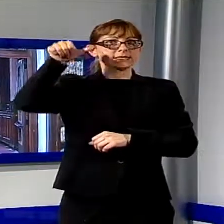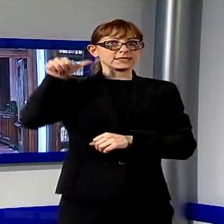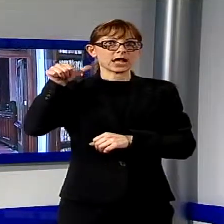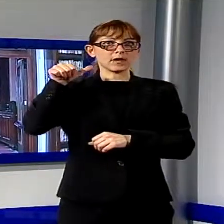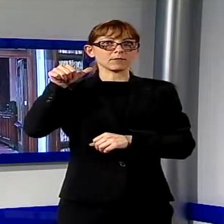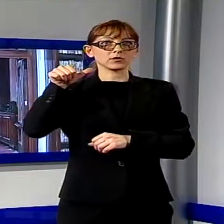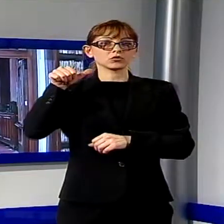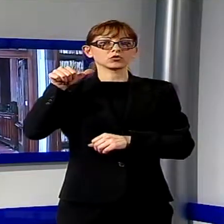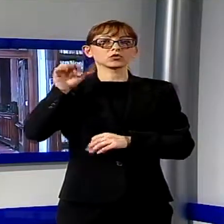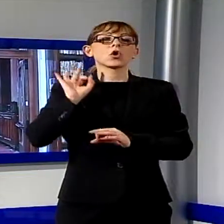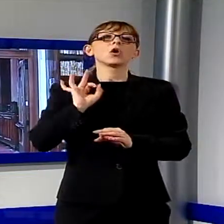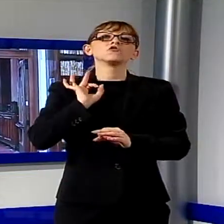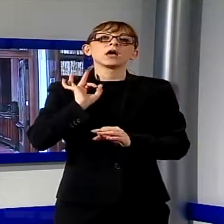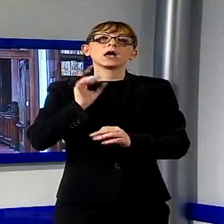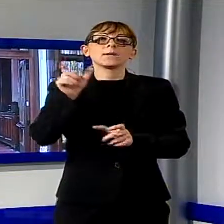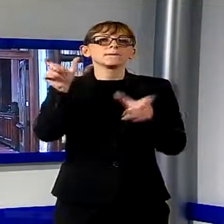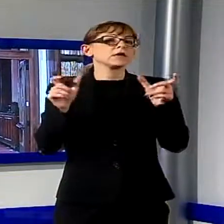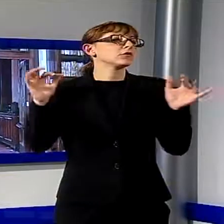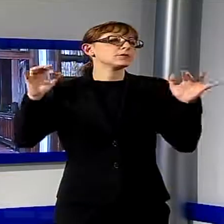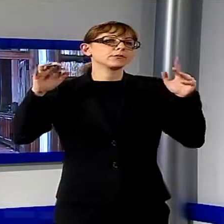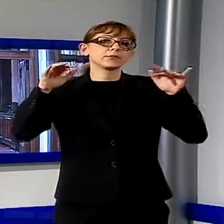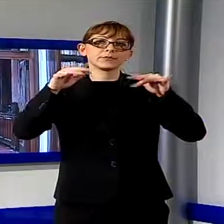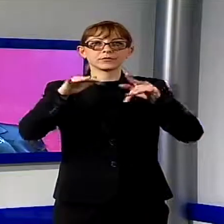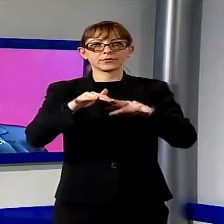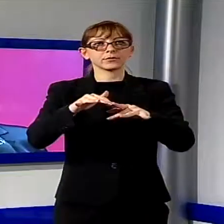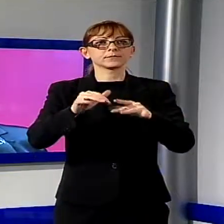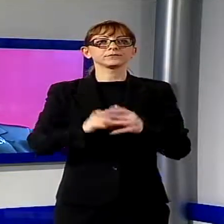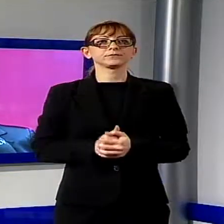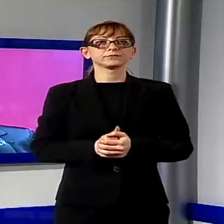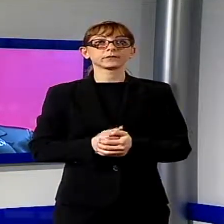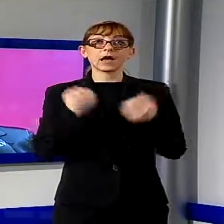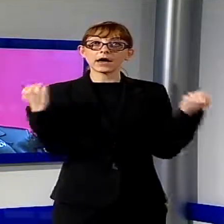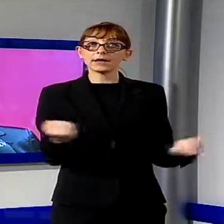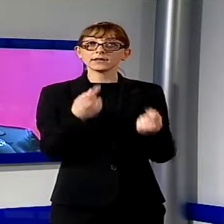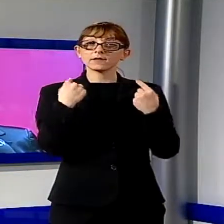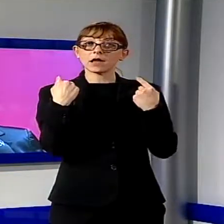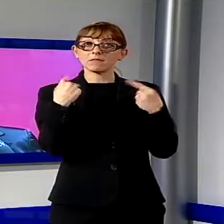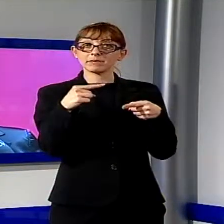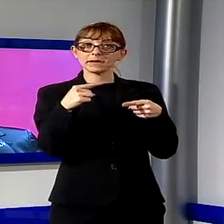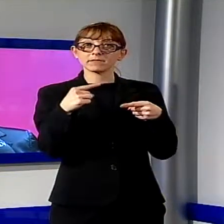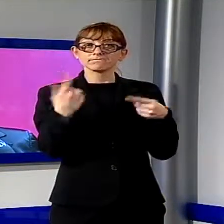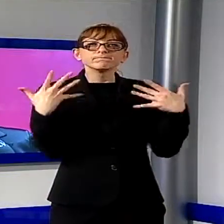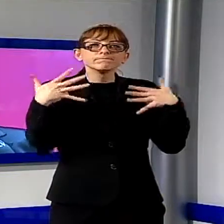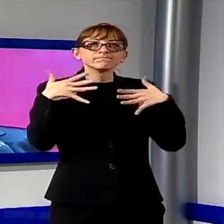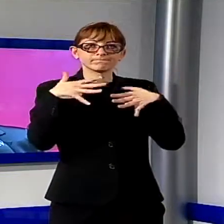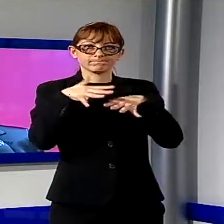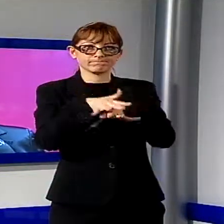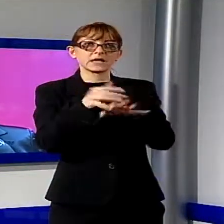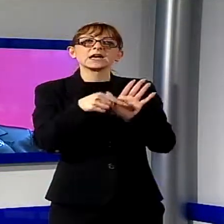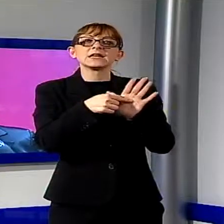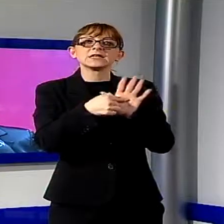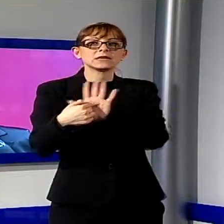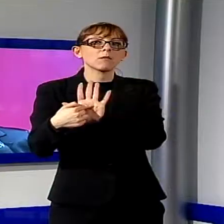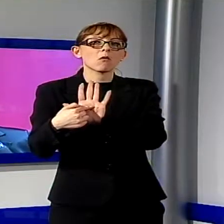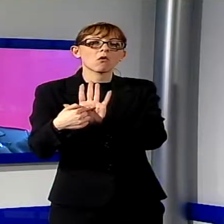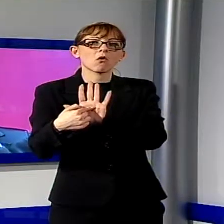'Archivio di Stato con un inaspettato successo di pubblico. Queste iniziative che integrano ancora maggiormente, che illustrano ancora